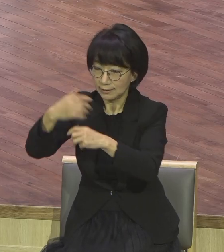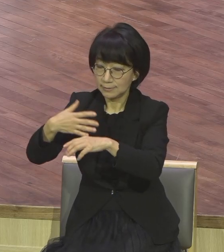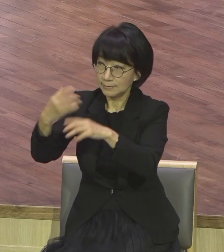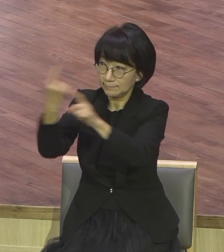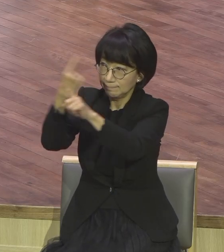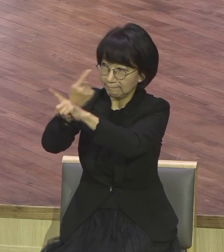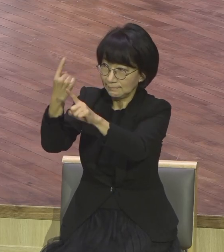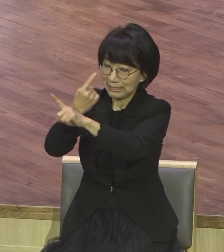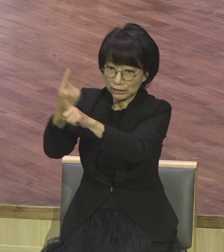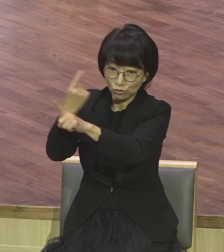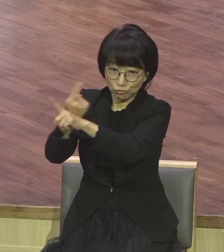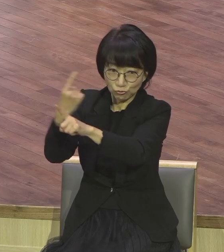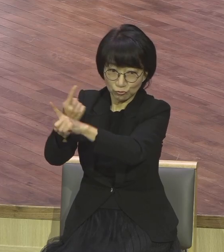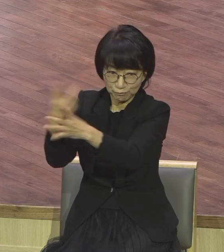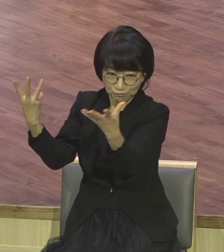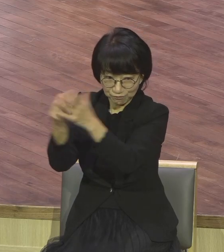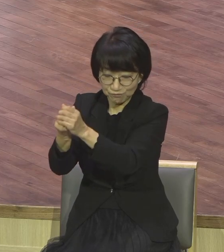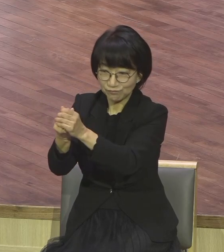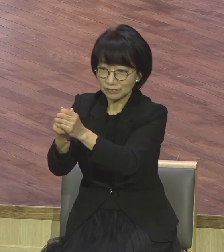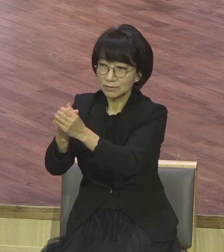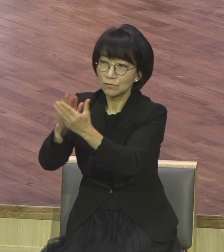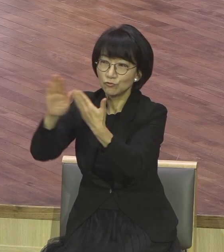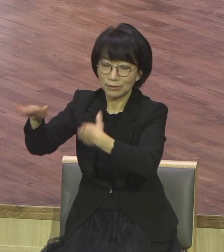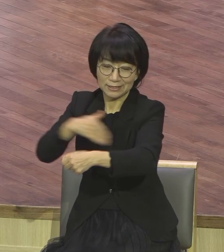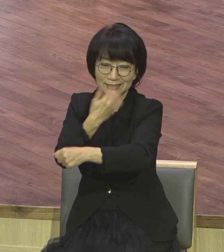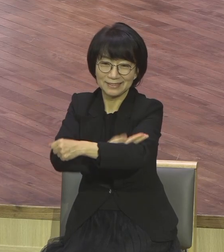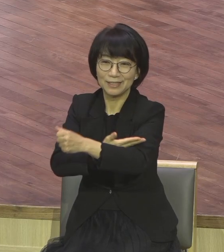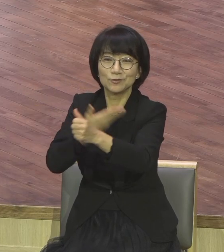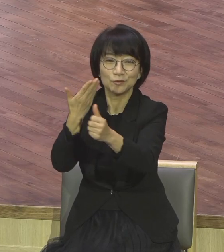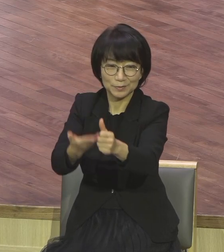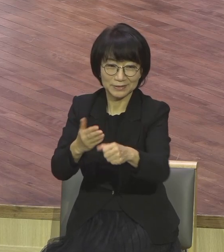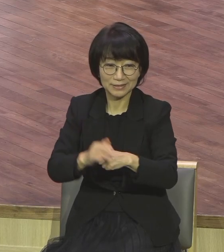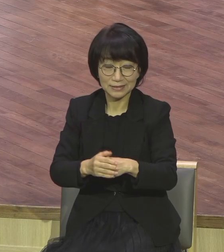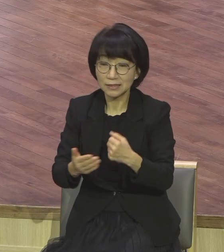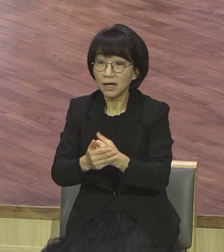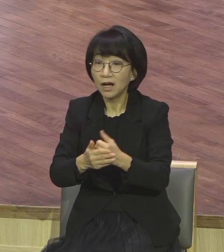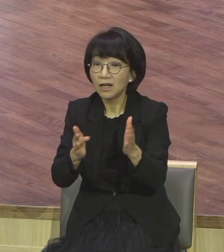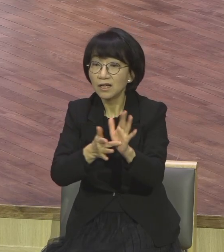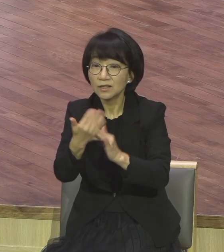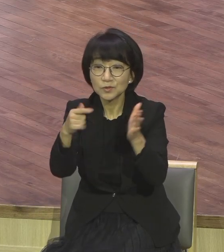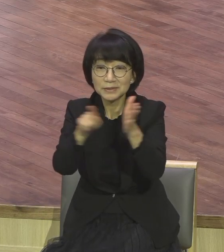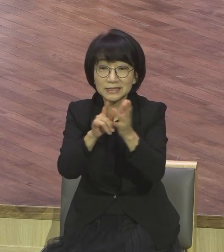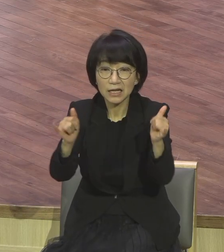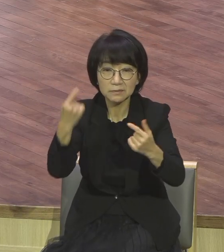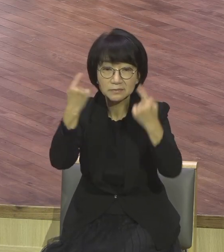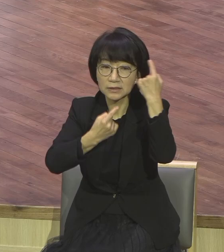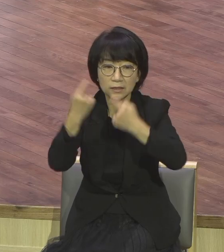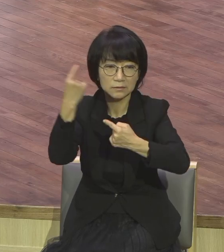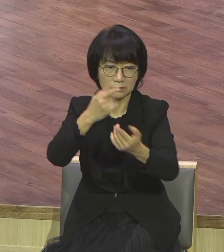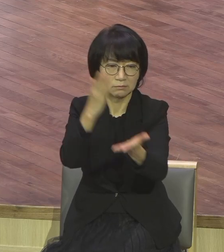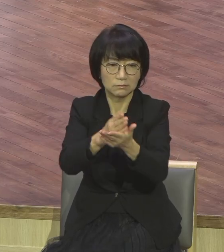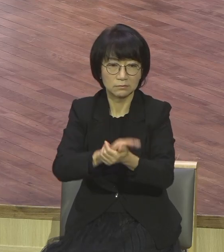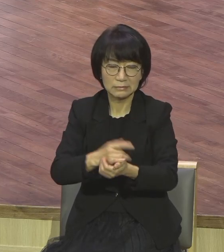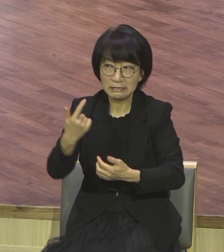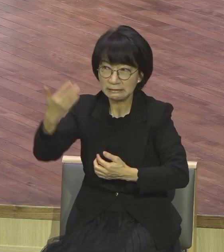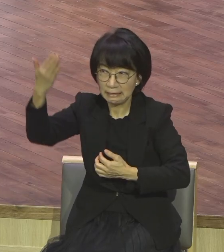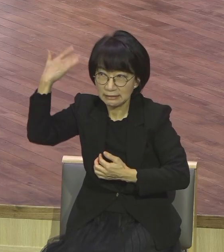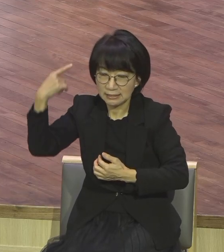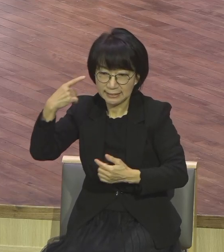주시는 거예요. 그래서 여러분 예수님은 사람은 상처가 있으면 안 돼요. 나 과거에 상처가 많아. 나는 아픔이